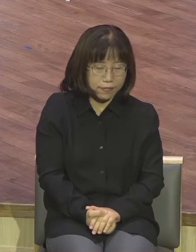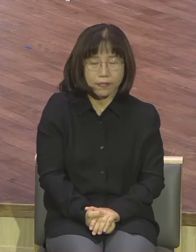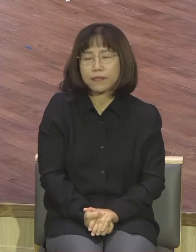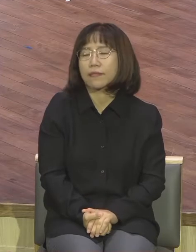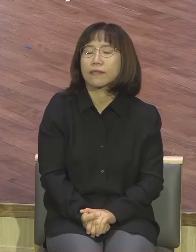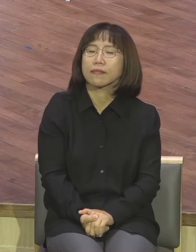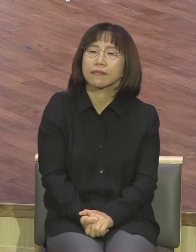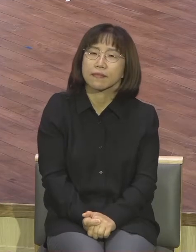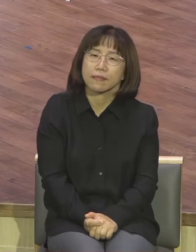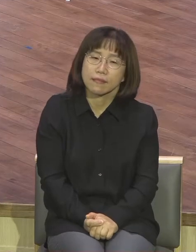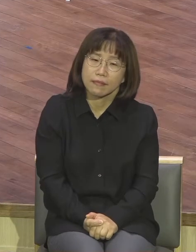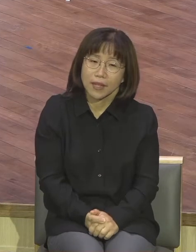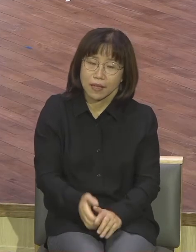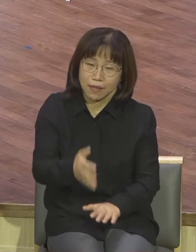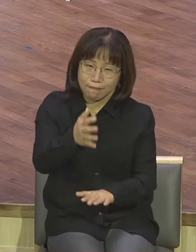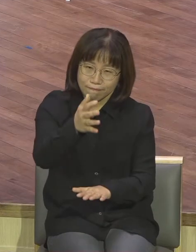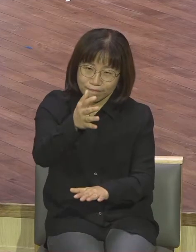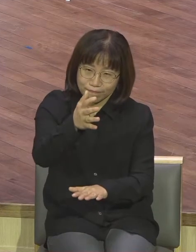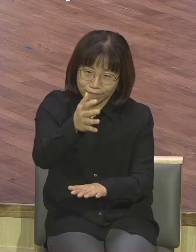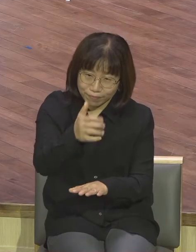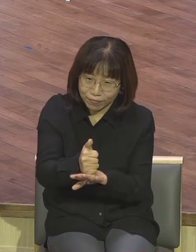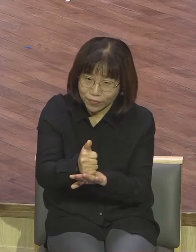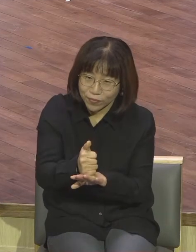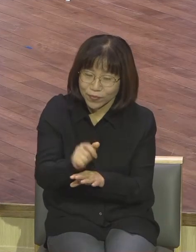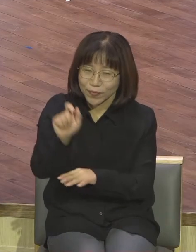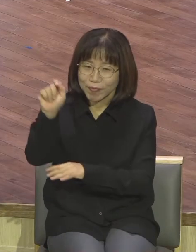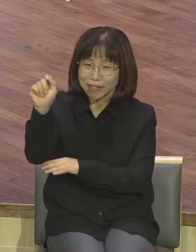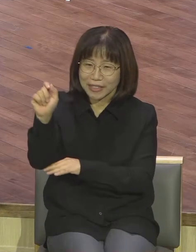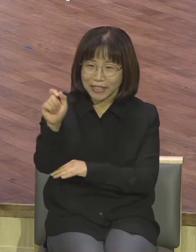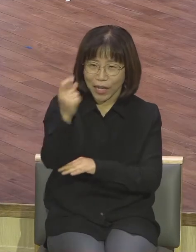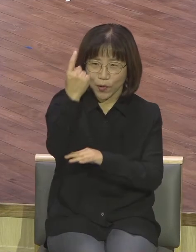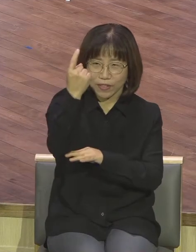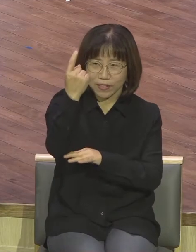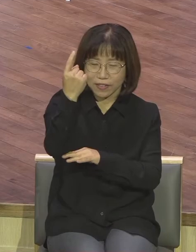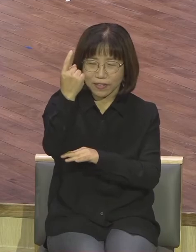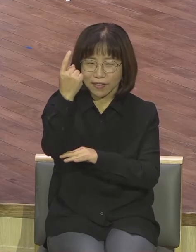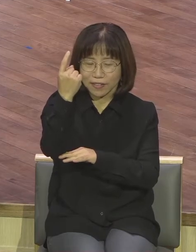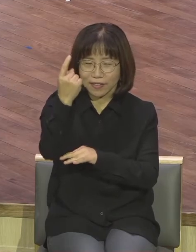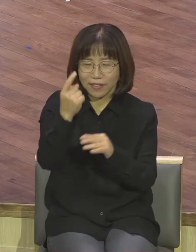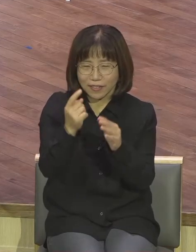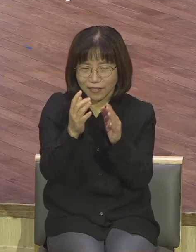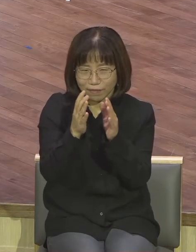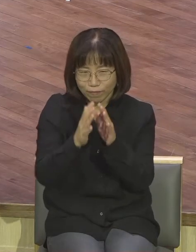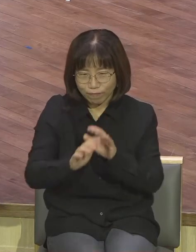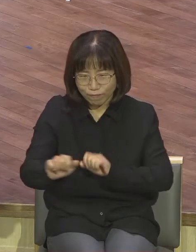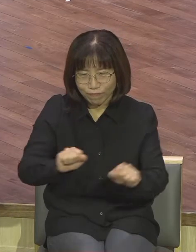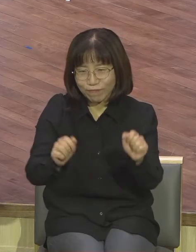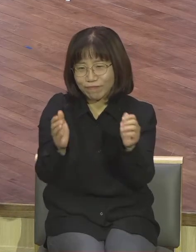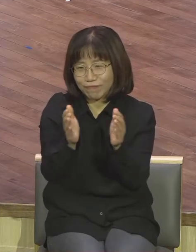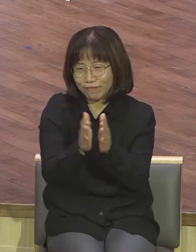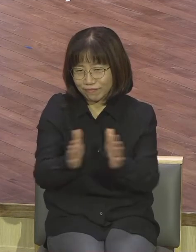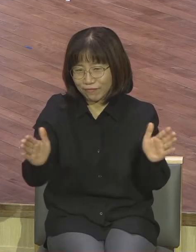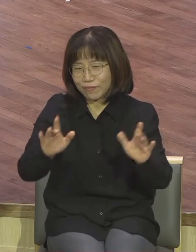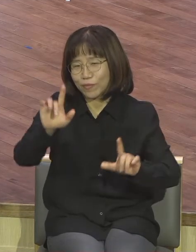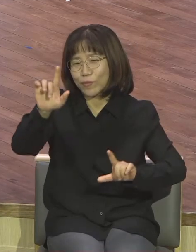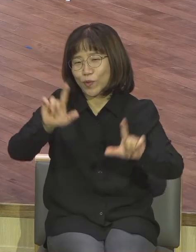드디어 따위스의 역사의 전면에 등장하는 장연입니다 마치 영화의 한